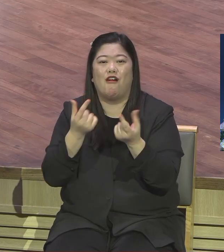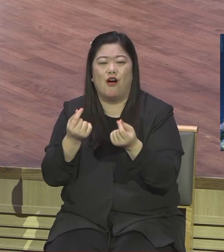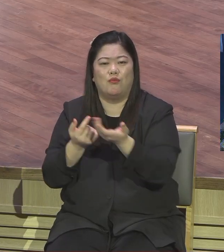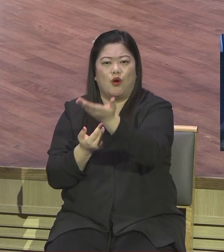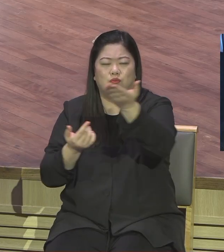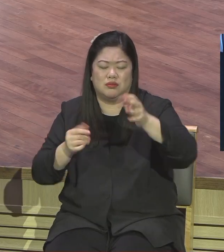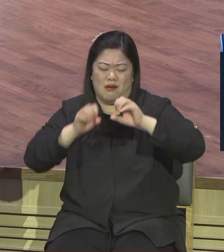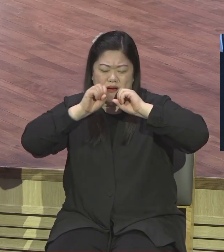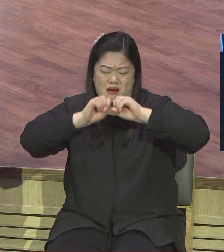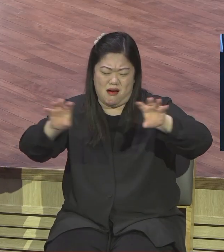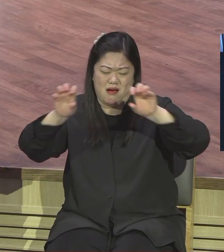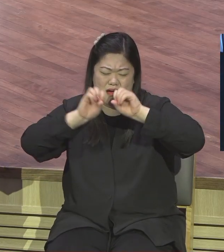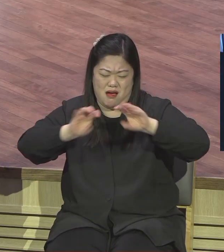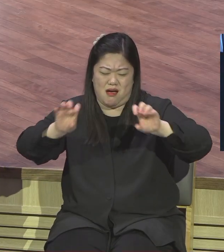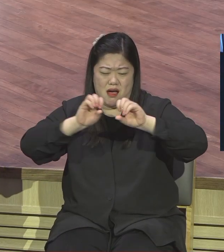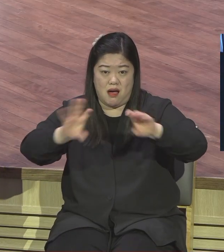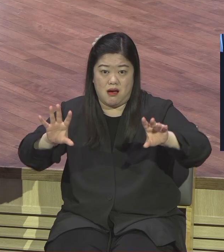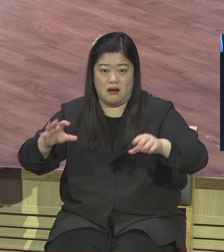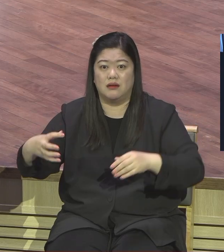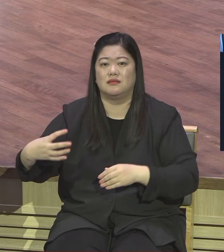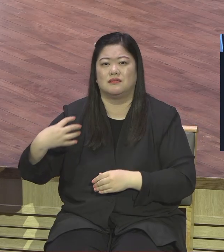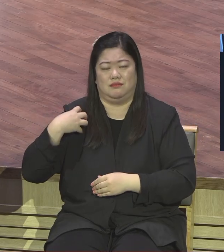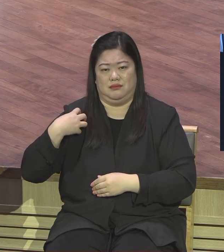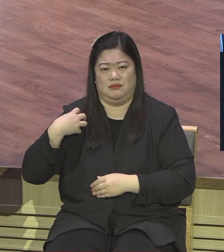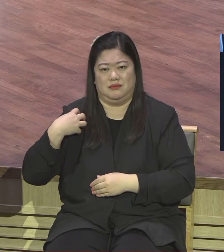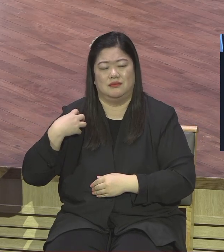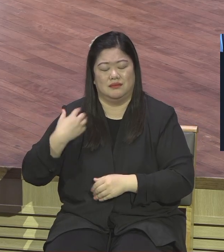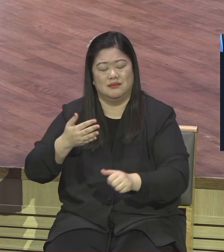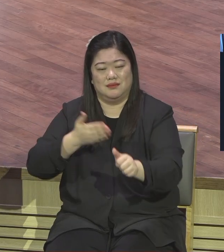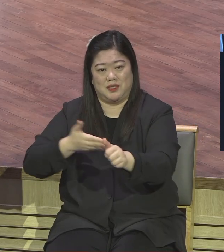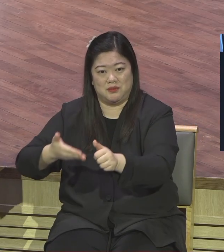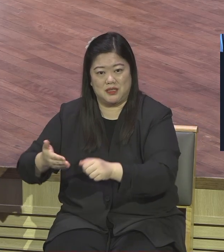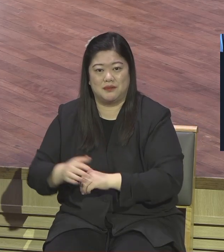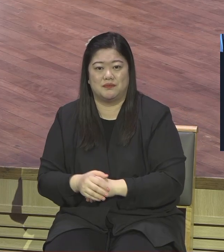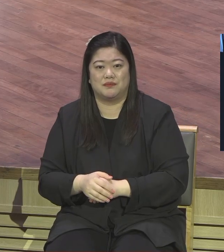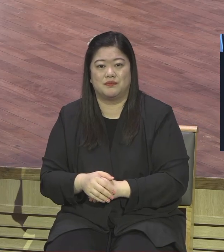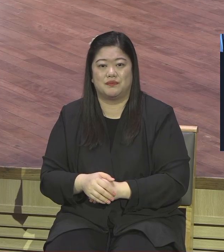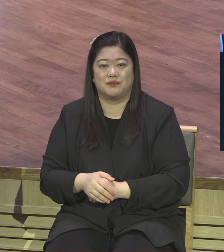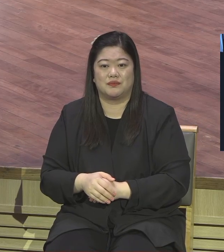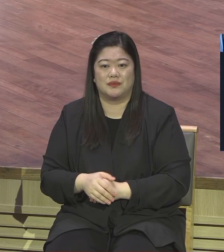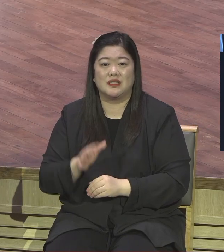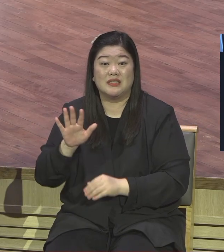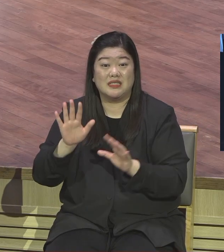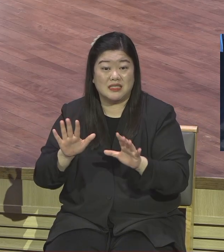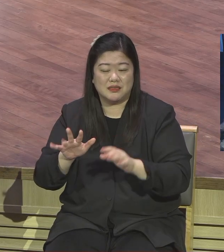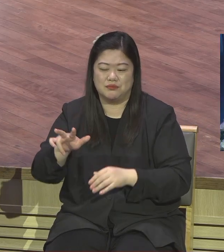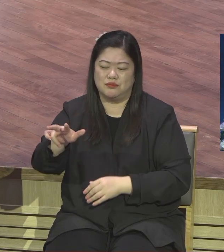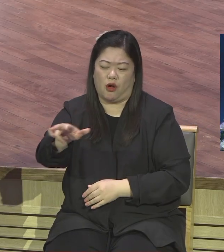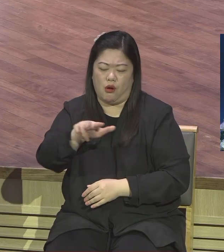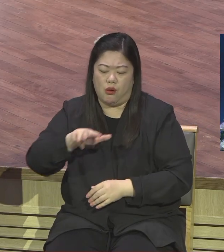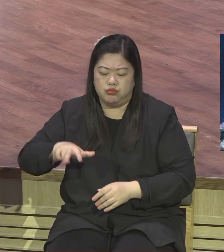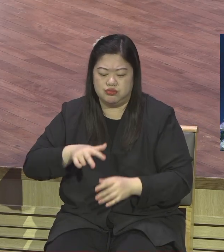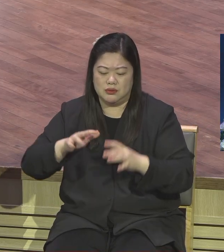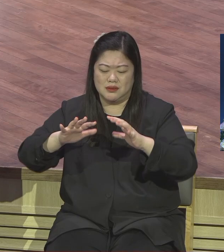코로나로 인해서 지금 전국 세계가 불안, 염려, 초조 지금